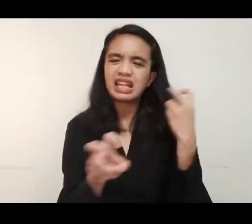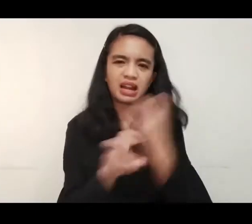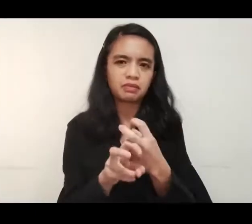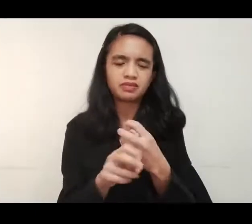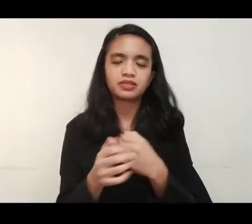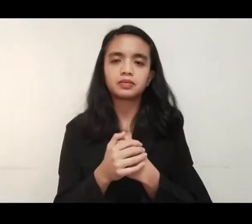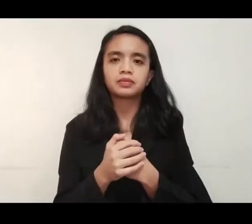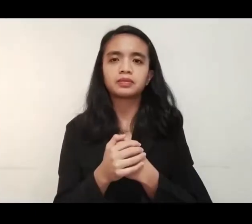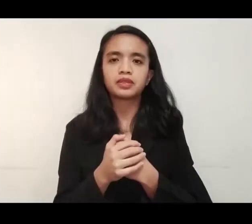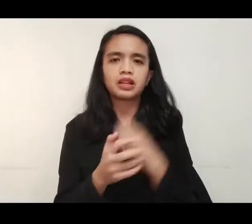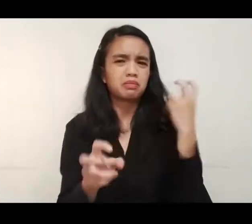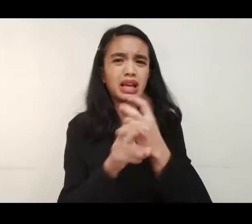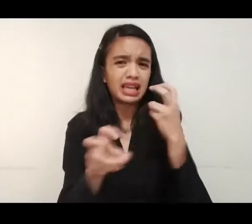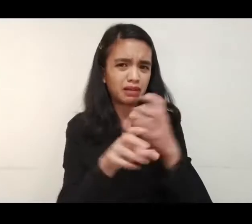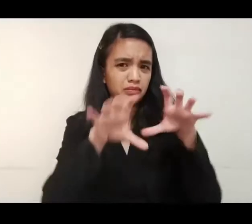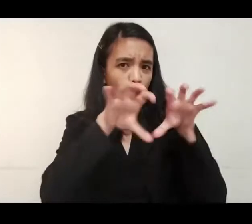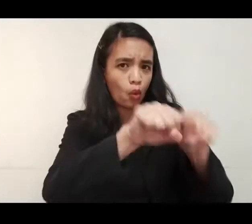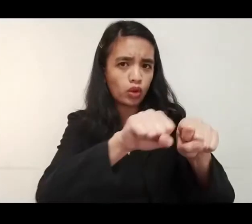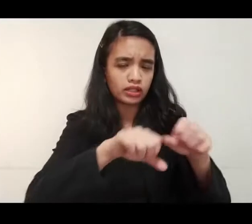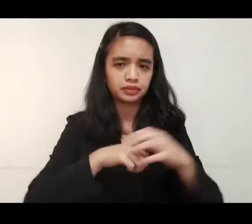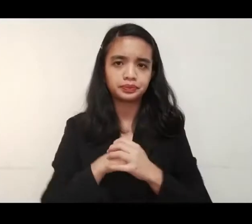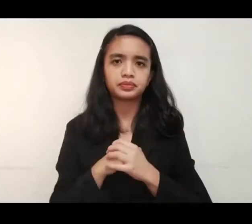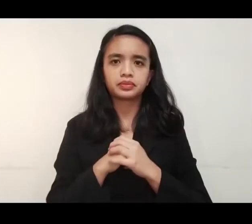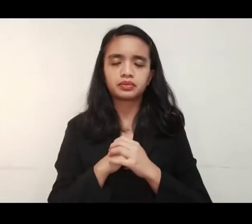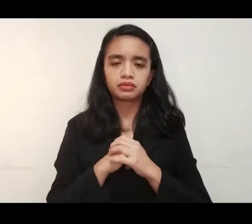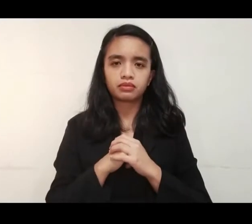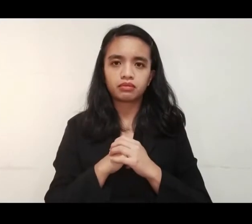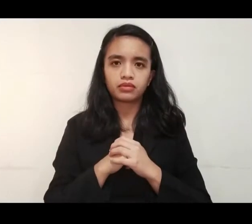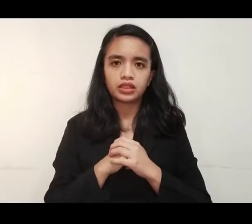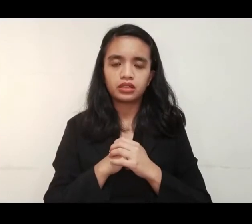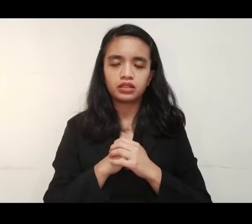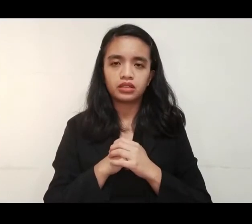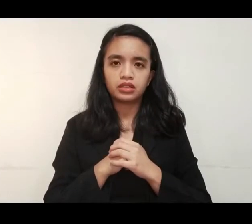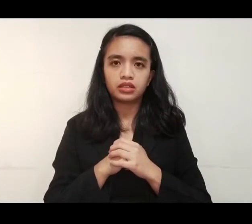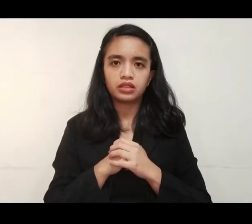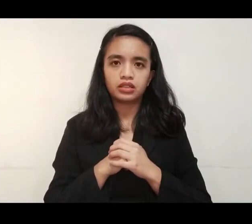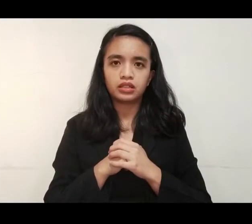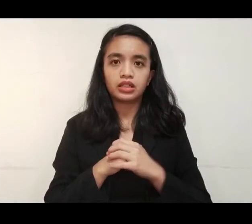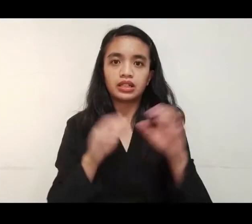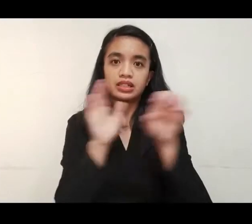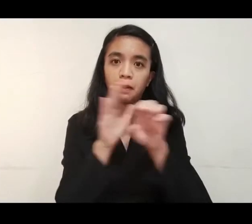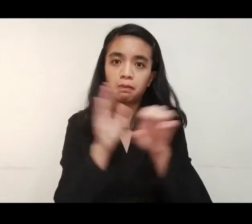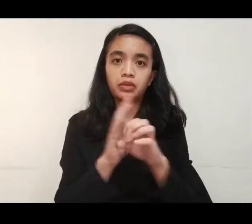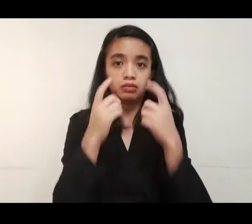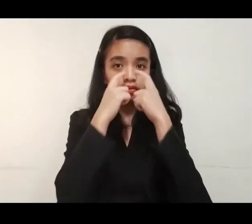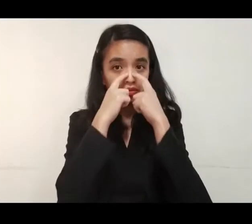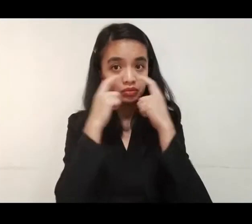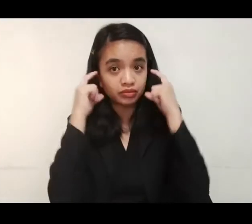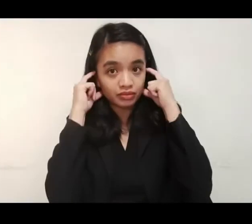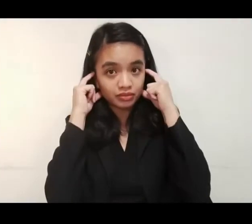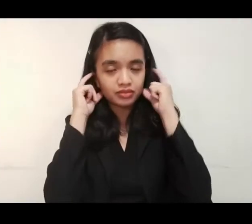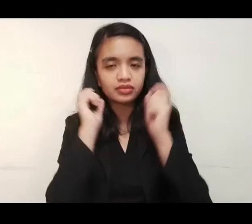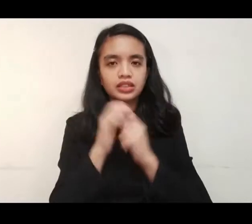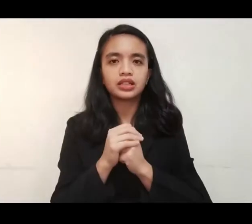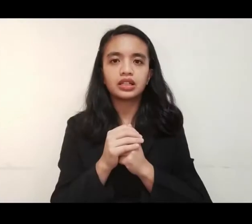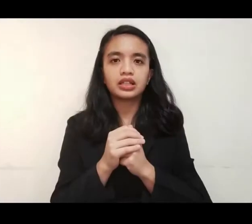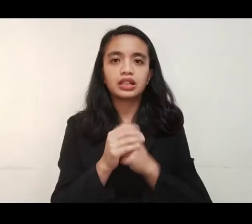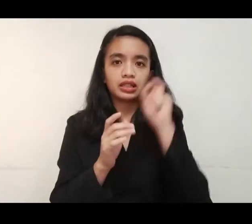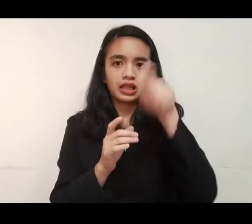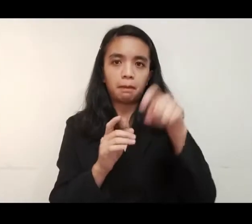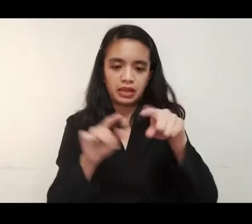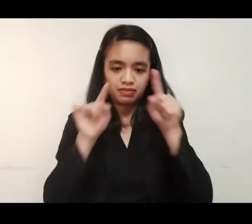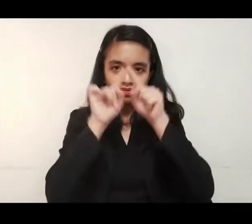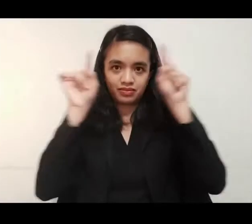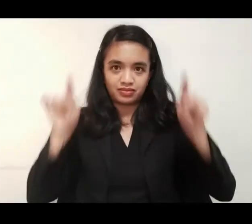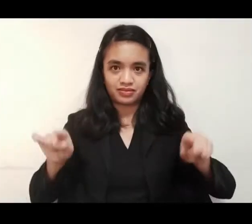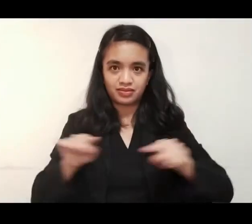mahuhuli. Tulad ng kwan, mag-suit ng face mask, at saka may quarantine